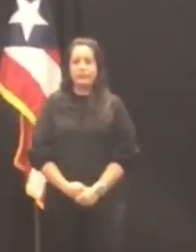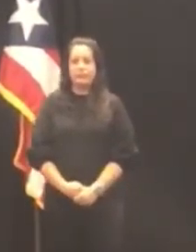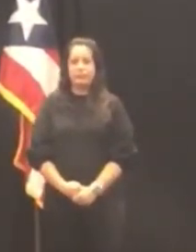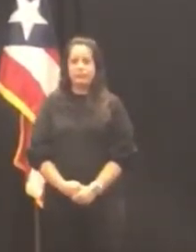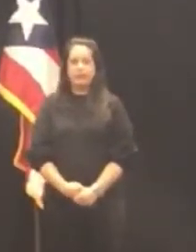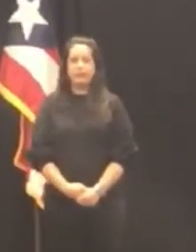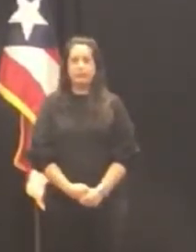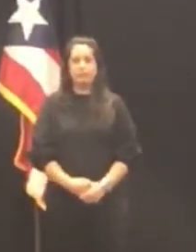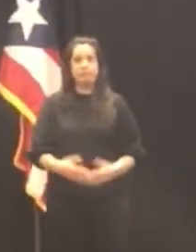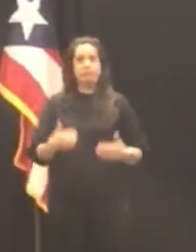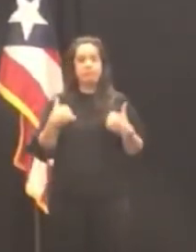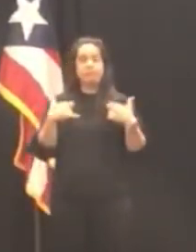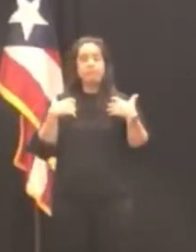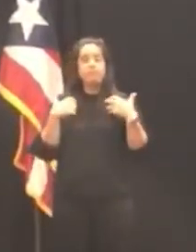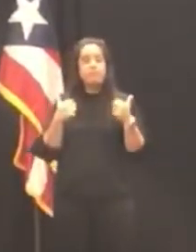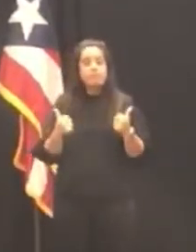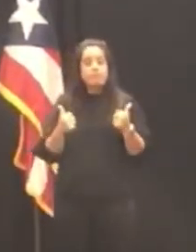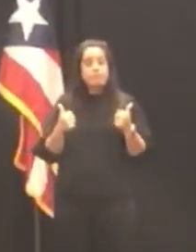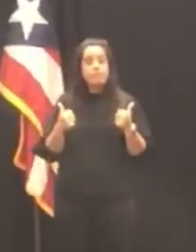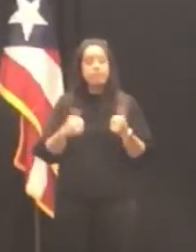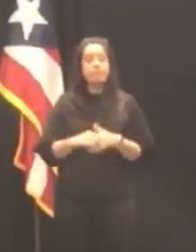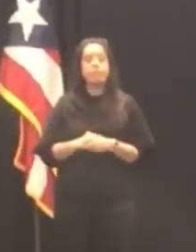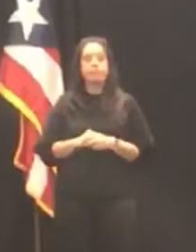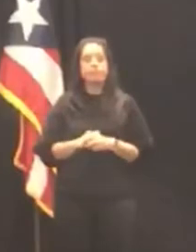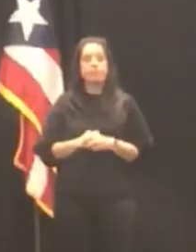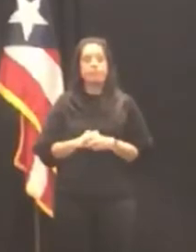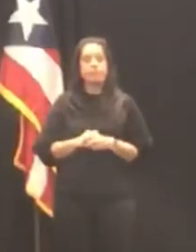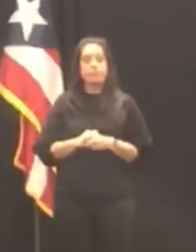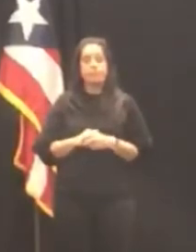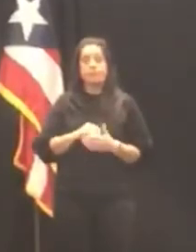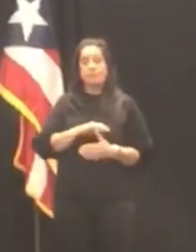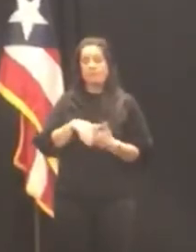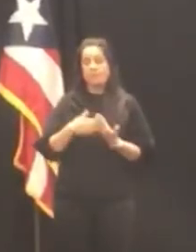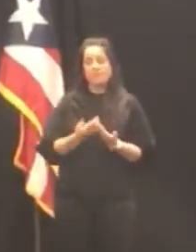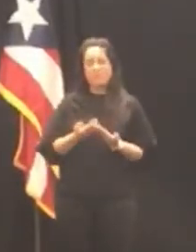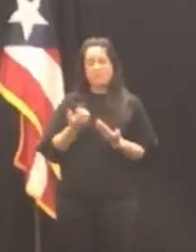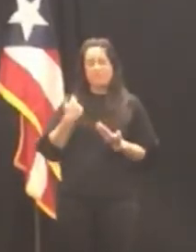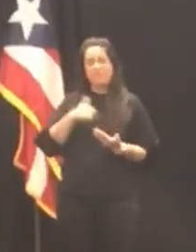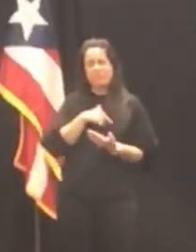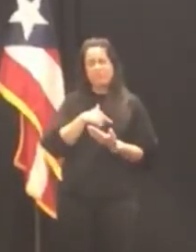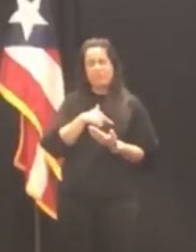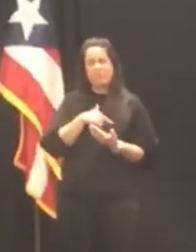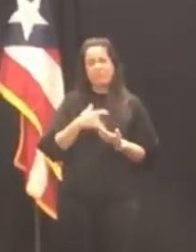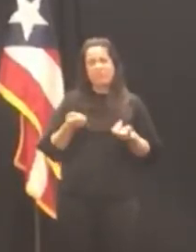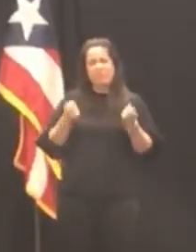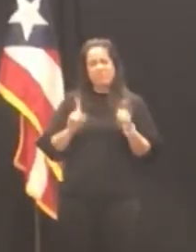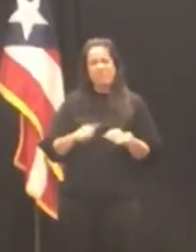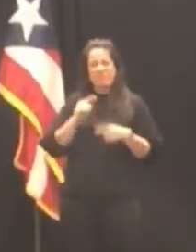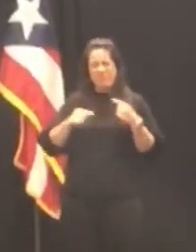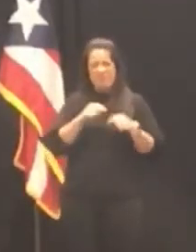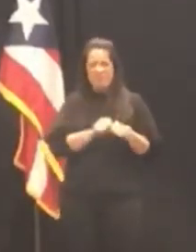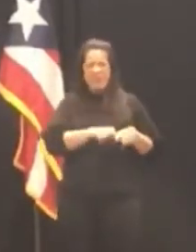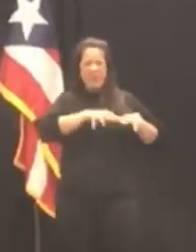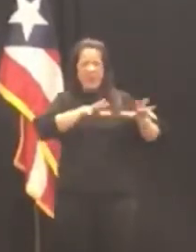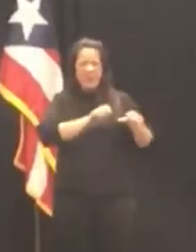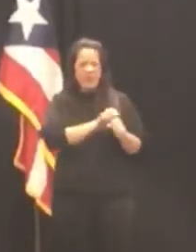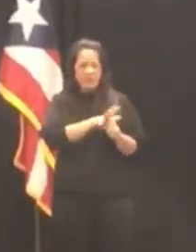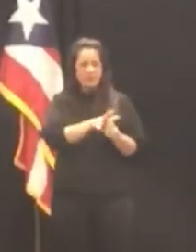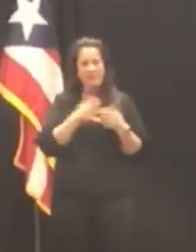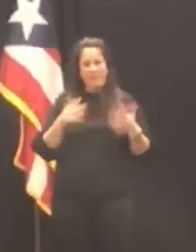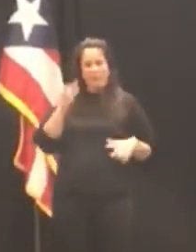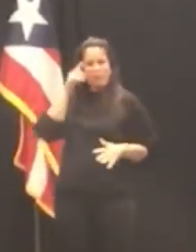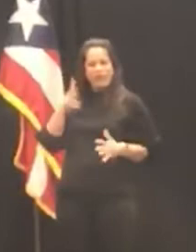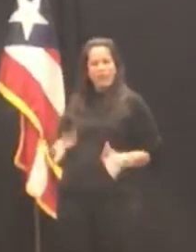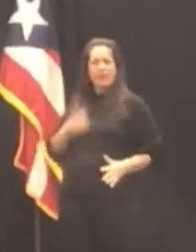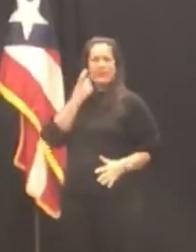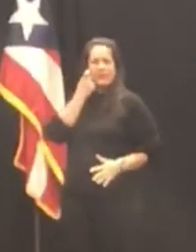con salud con todo con lo que estamos pasando de la pandemia que a la gobernadora al